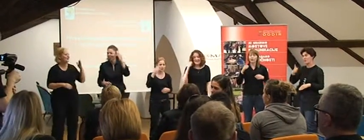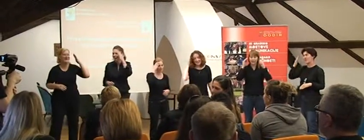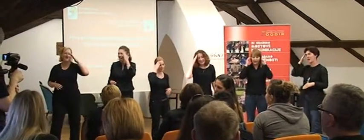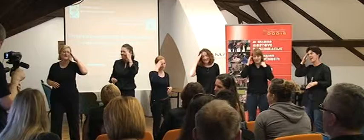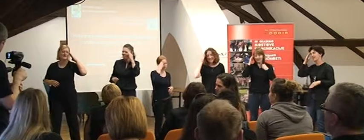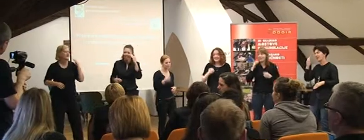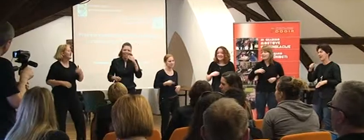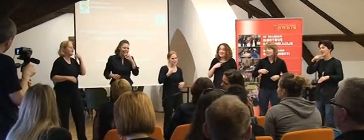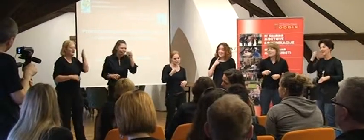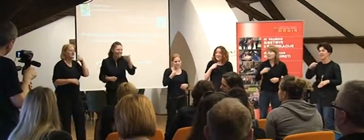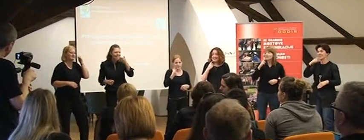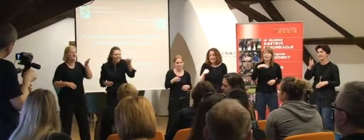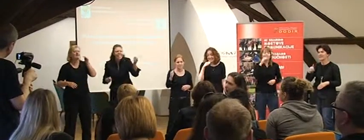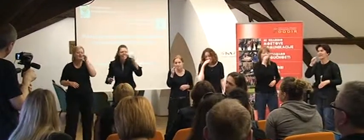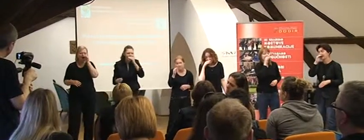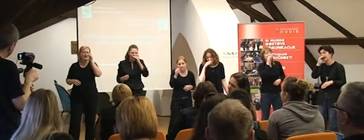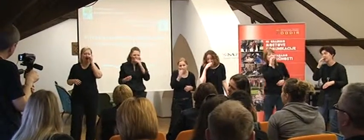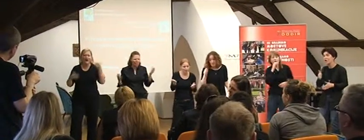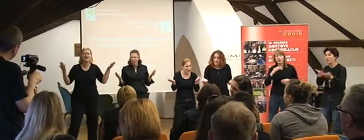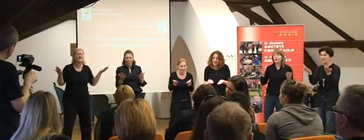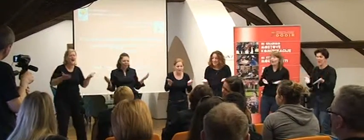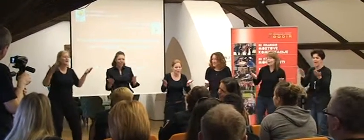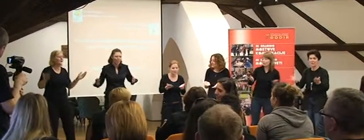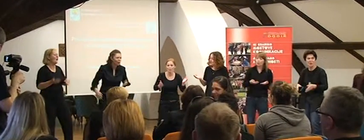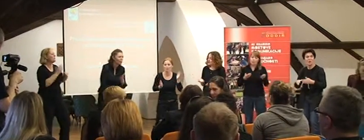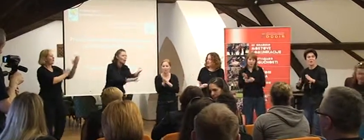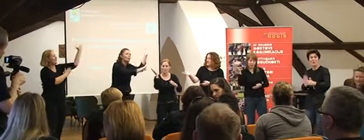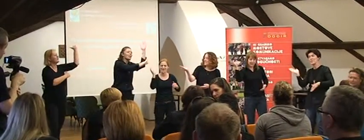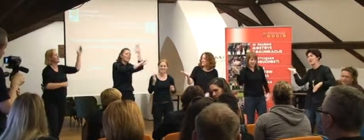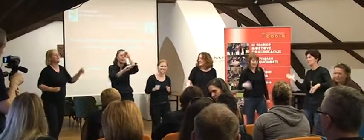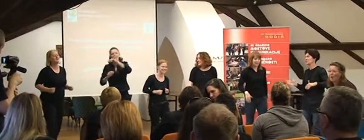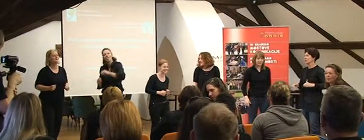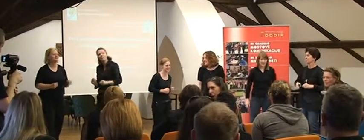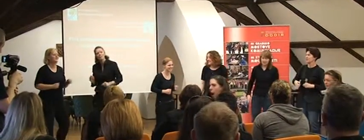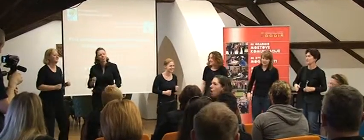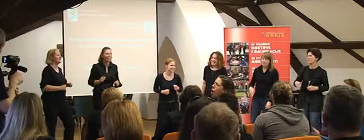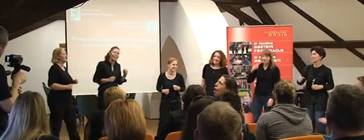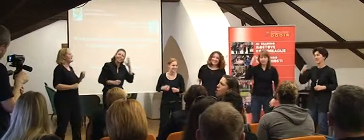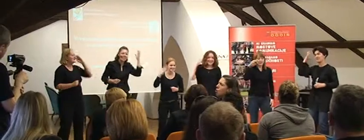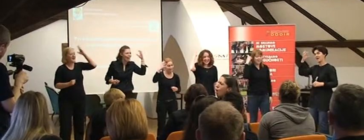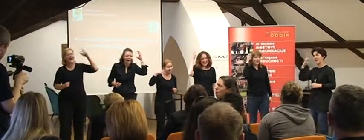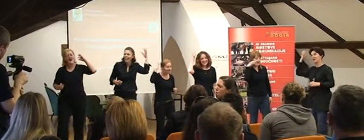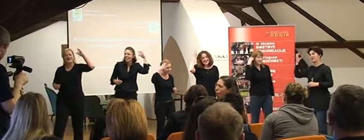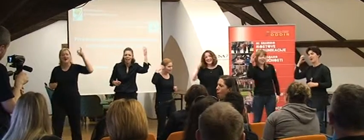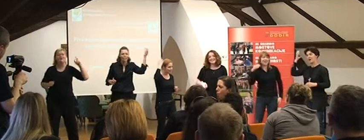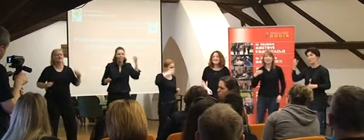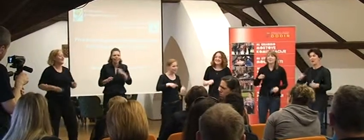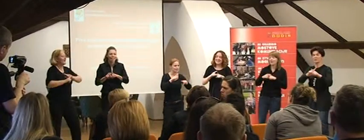glavi Lepsi tiho kako povjeći Sanjam da